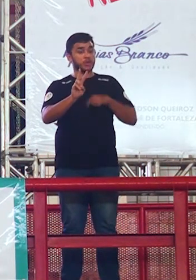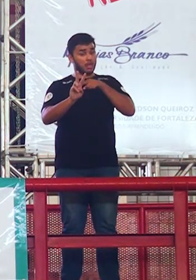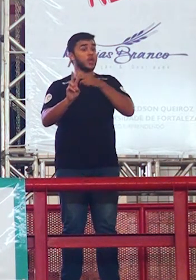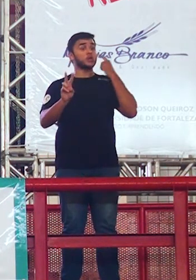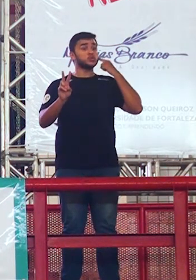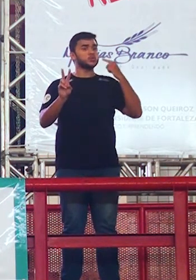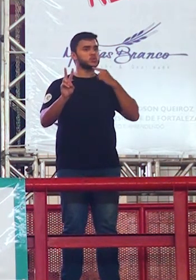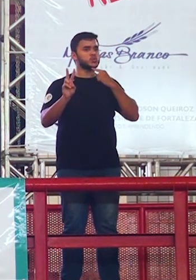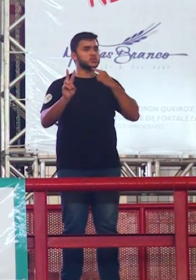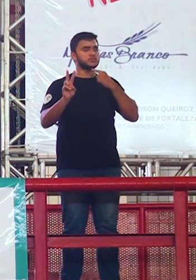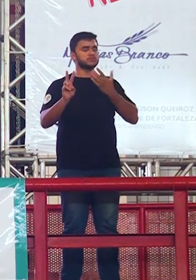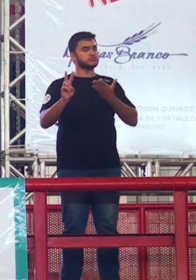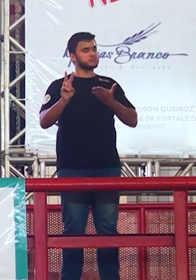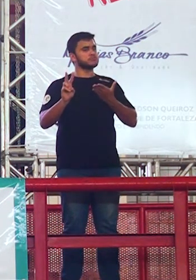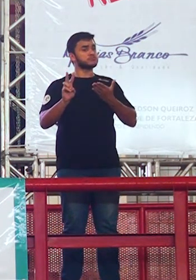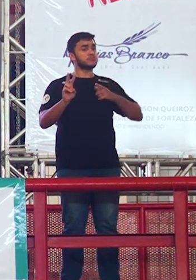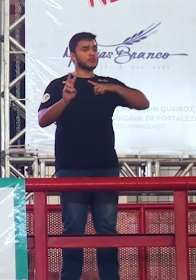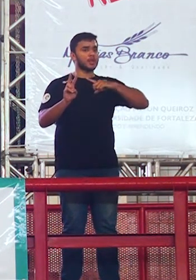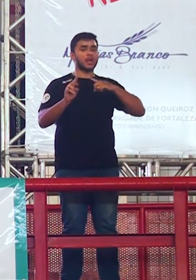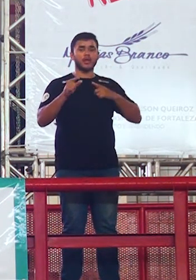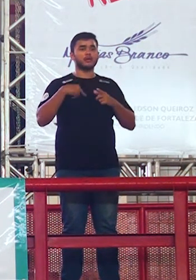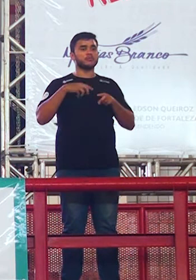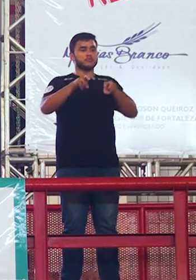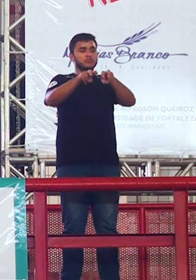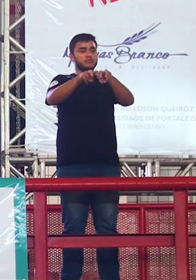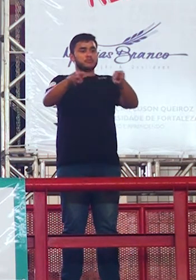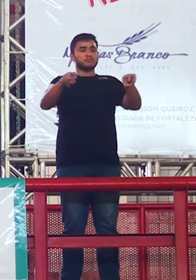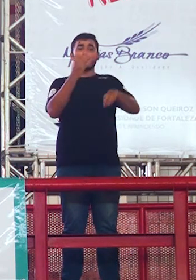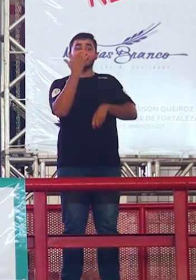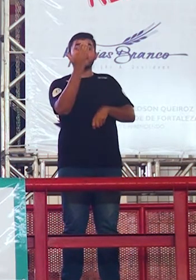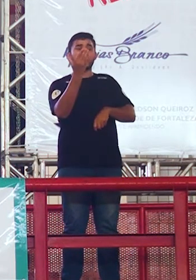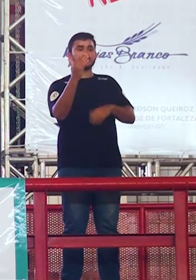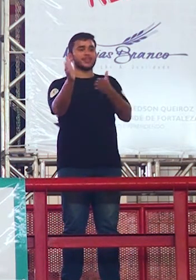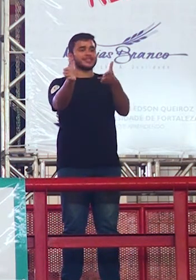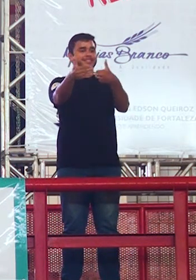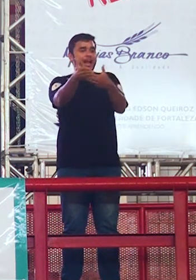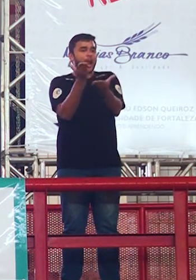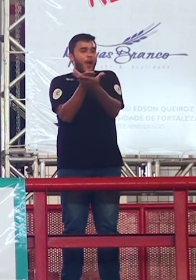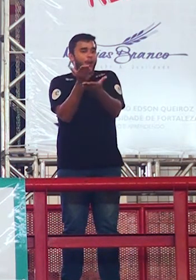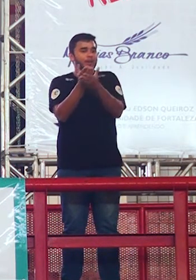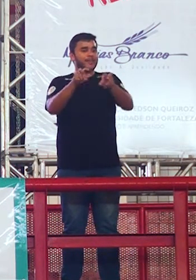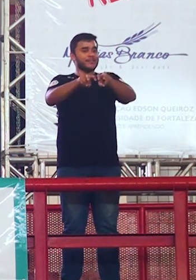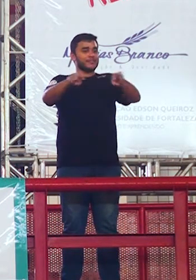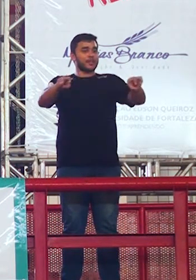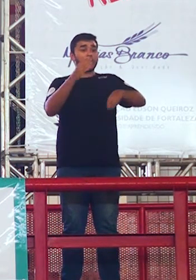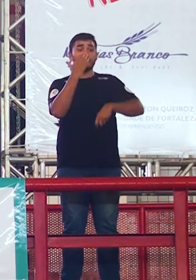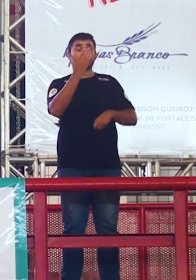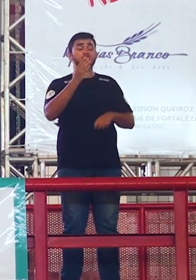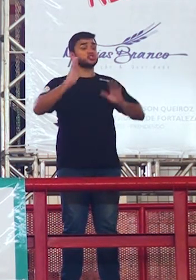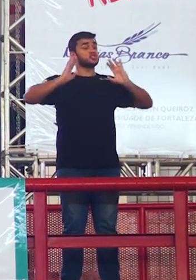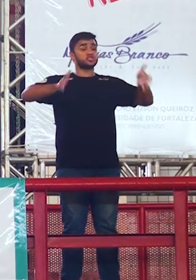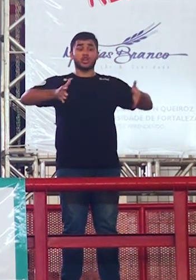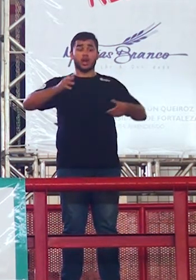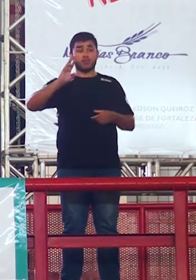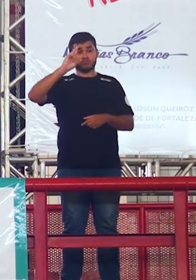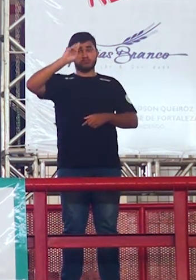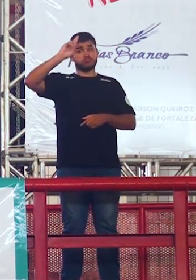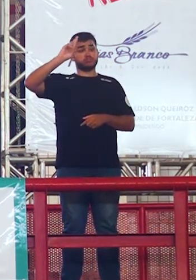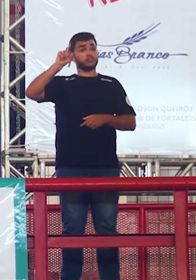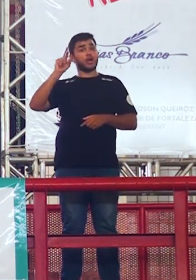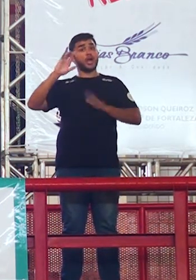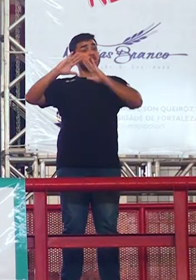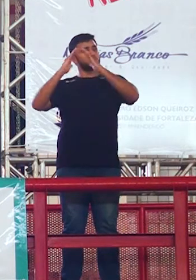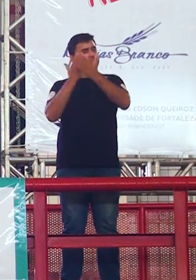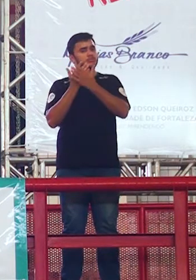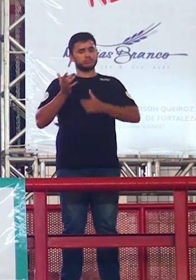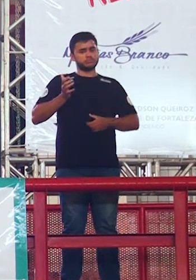são surdos eles vão sentar na frente da sala de aula nas primeiras cadeiras porque a direção já sabe a mãe tinha